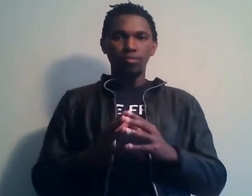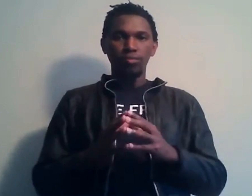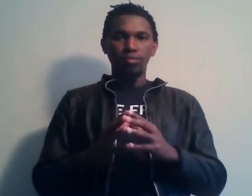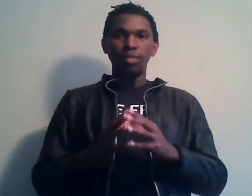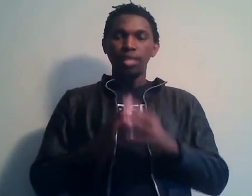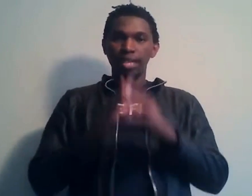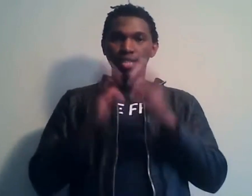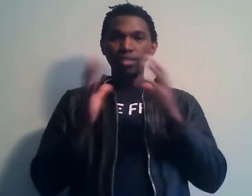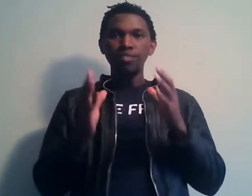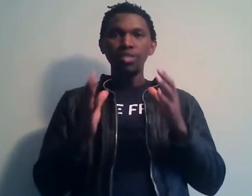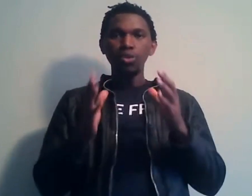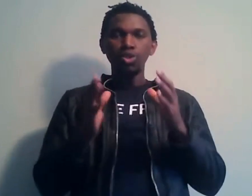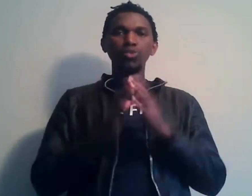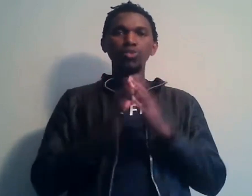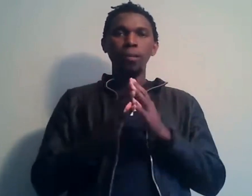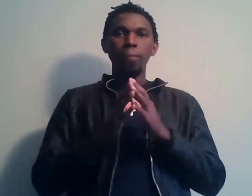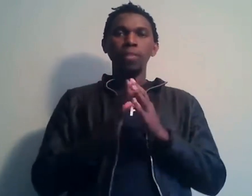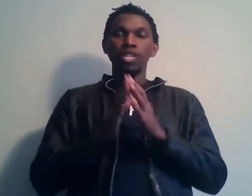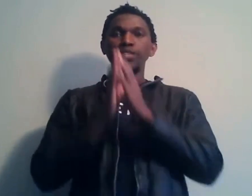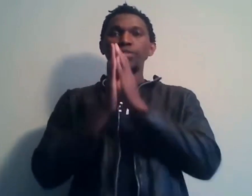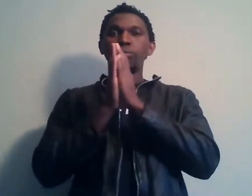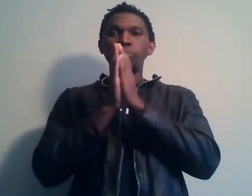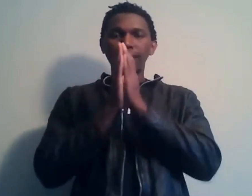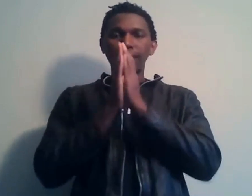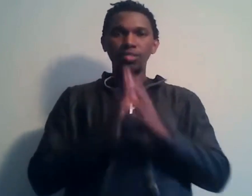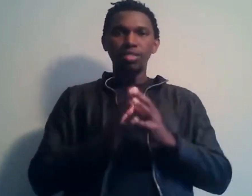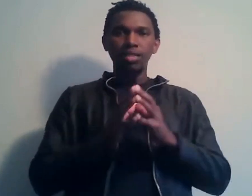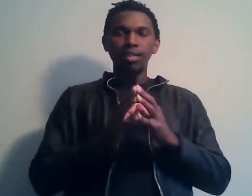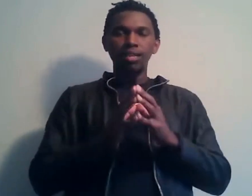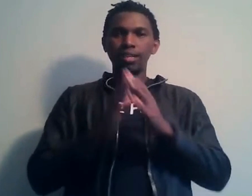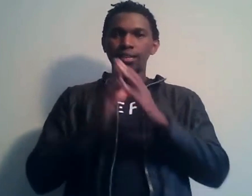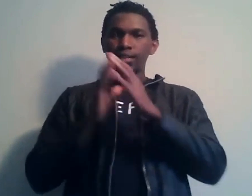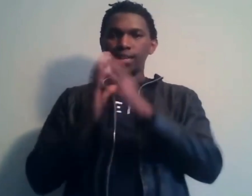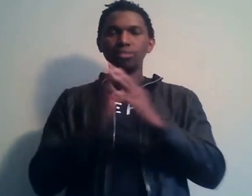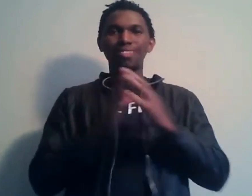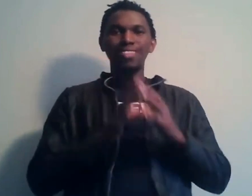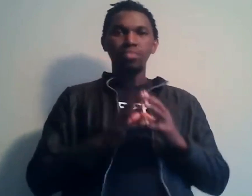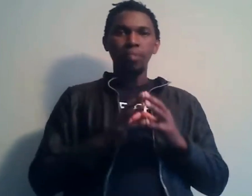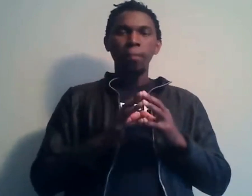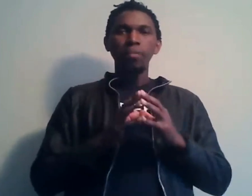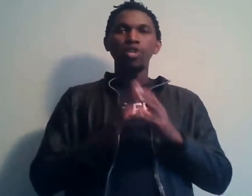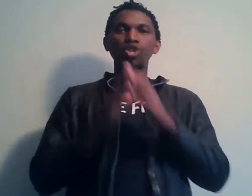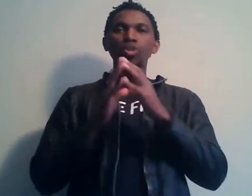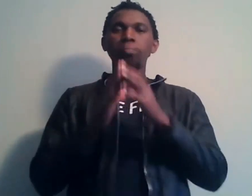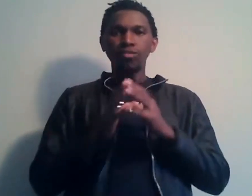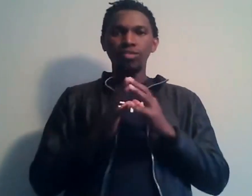Et dans cette vidéo aujourd'hui, je vais te présenter quelques aspects que je pense